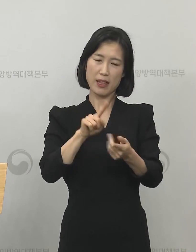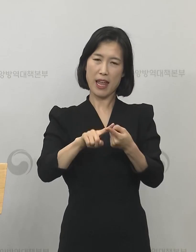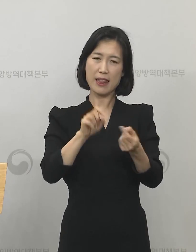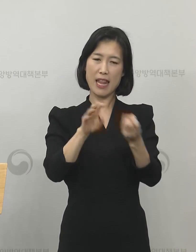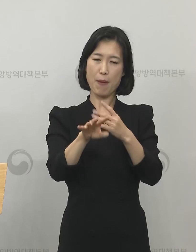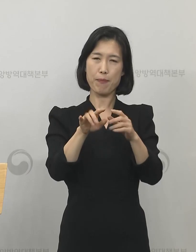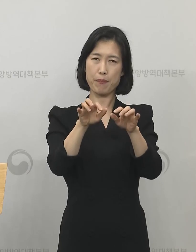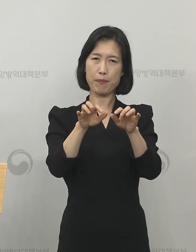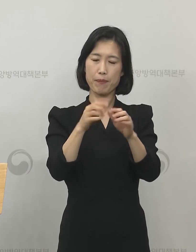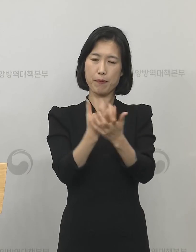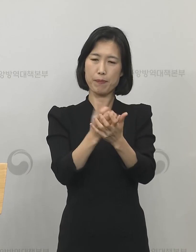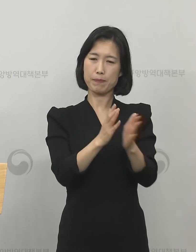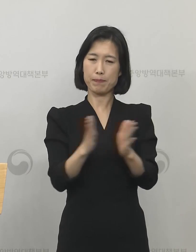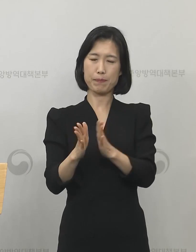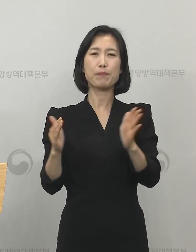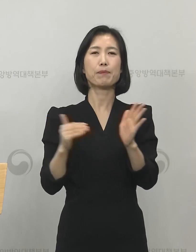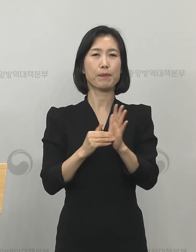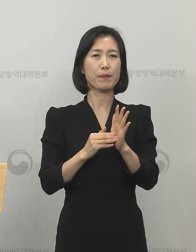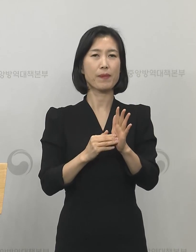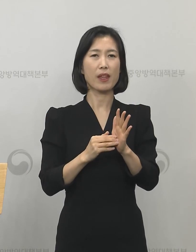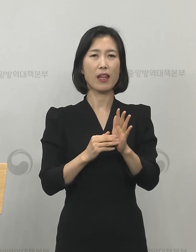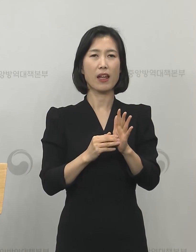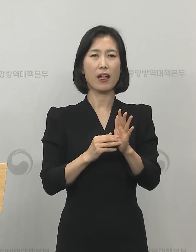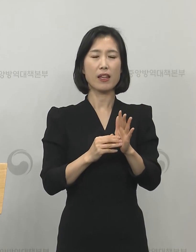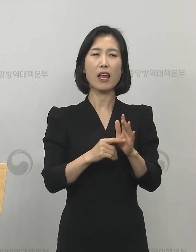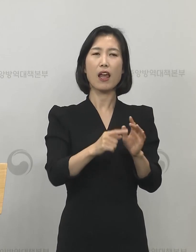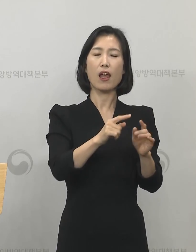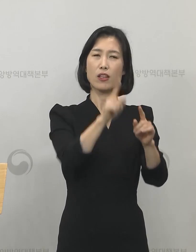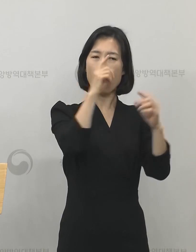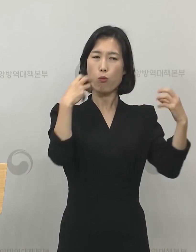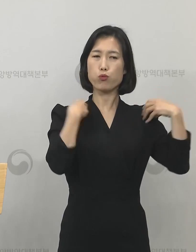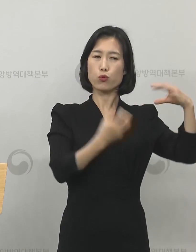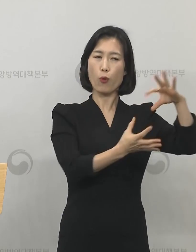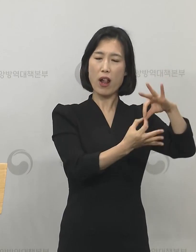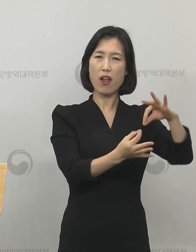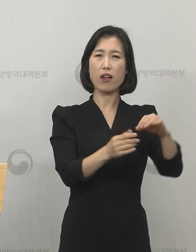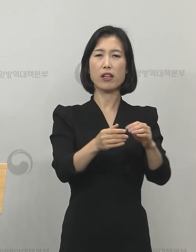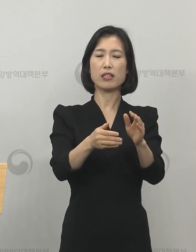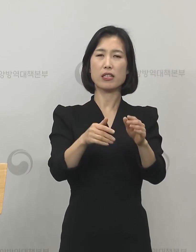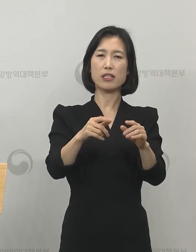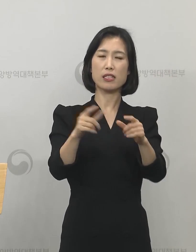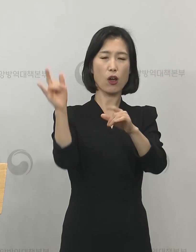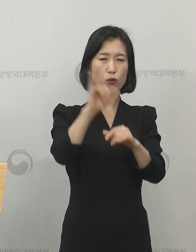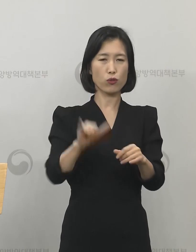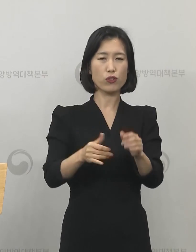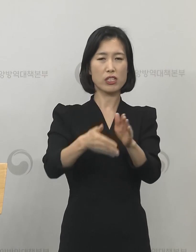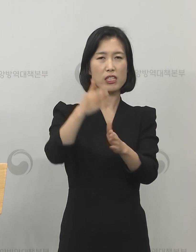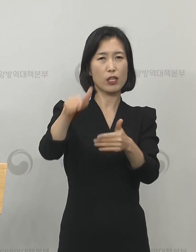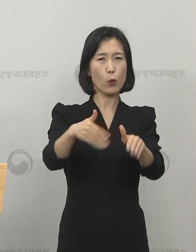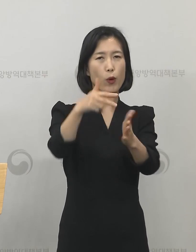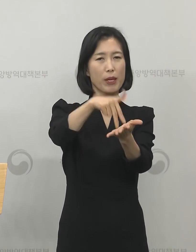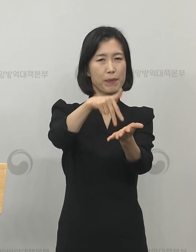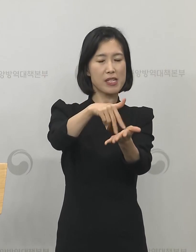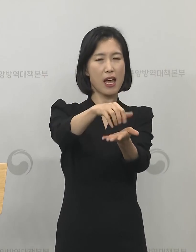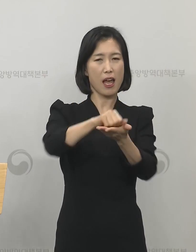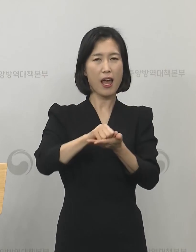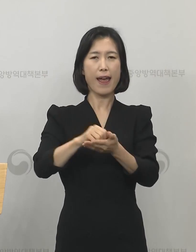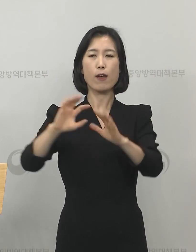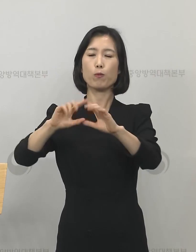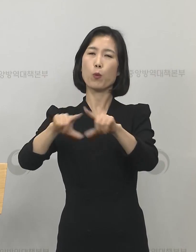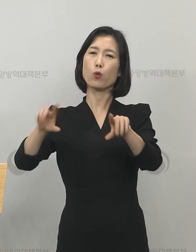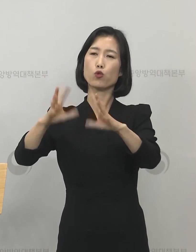그런 작업들을 하고 있기 때문에 이런 관계부처 그리고 지자체 그리고 국민들의 의견들을 좀 받아서